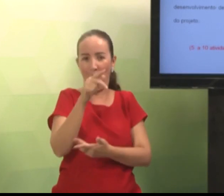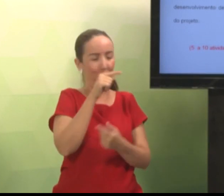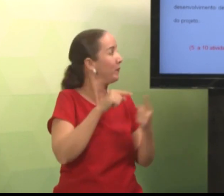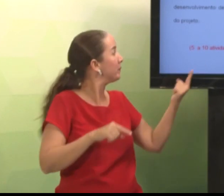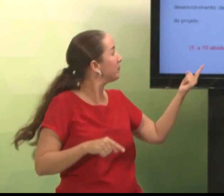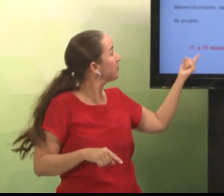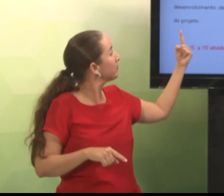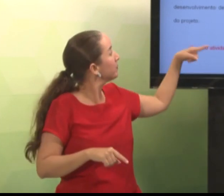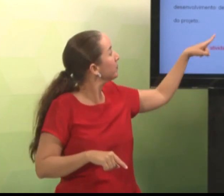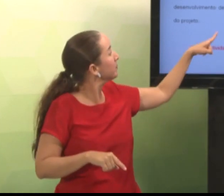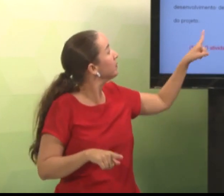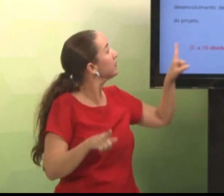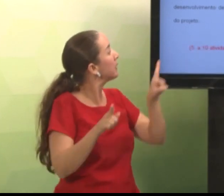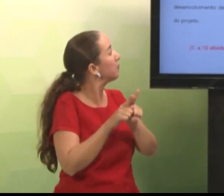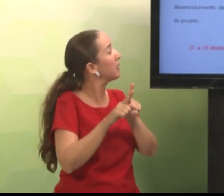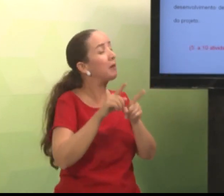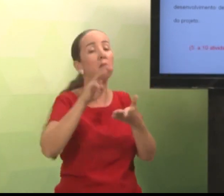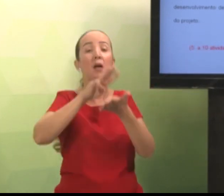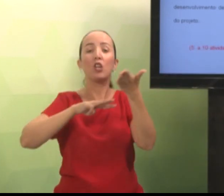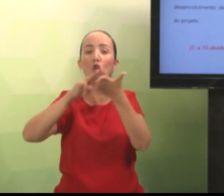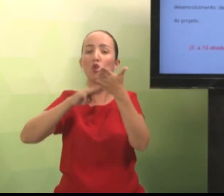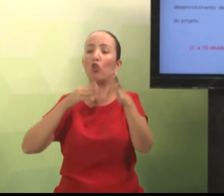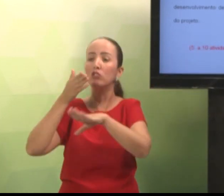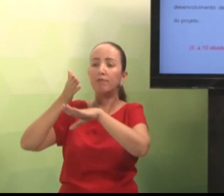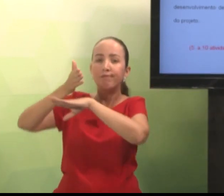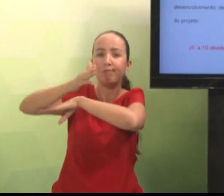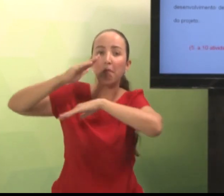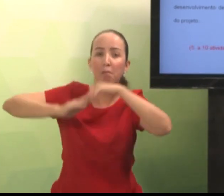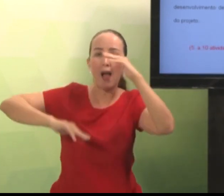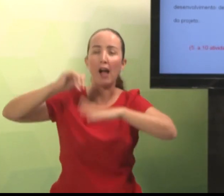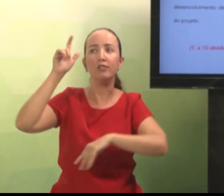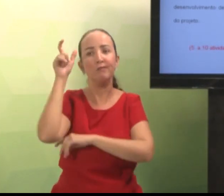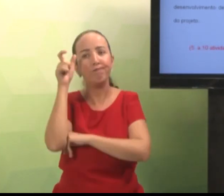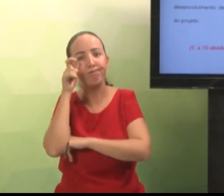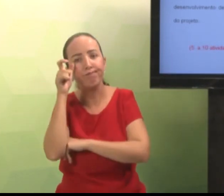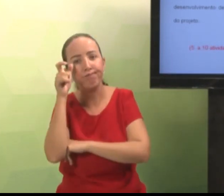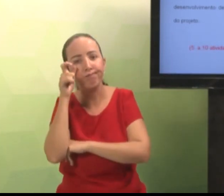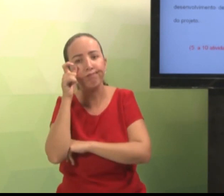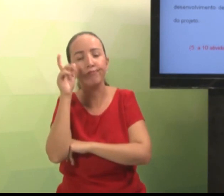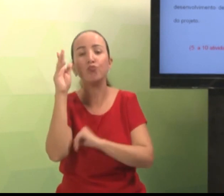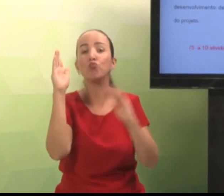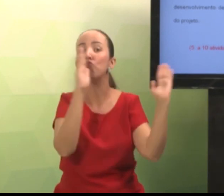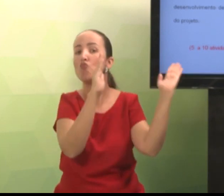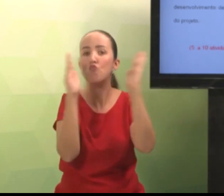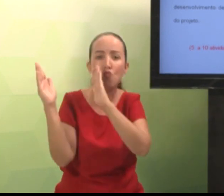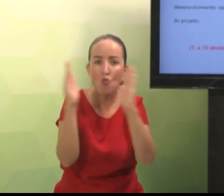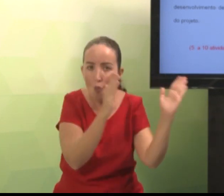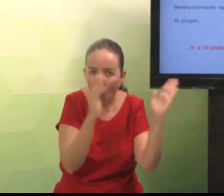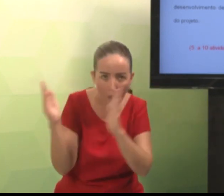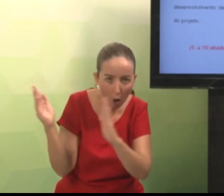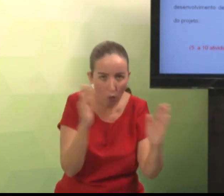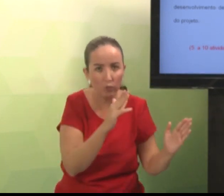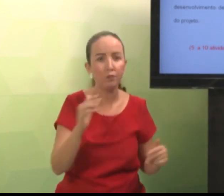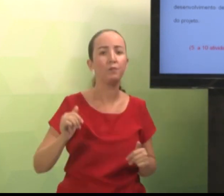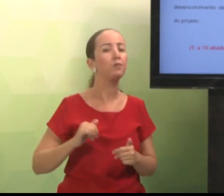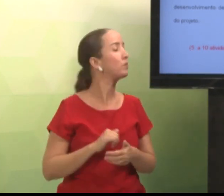Aqui, nós temos também que colocar o tempo para desenvolver a metodologia, um prazo.